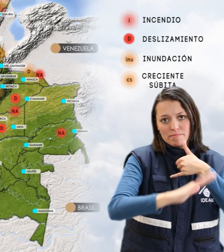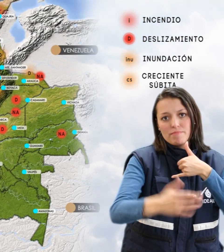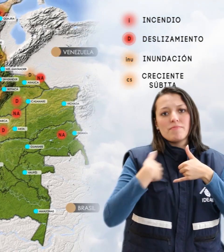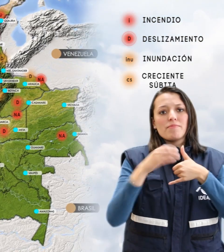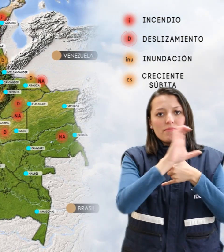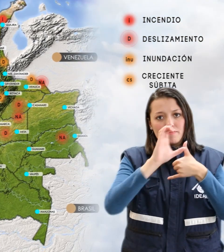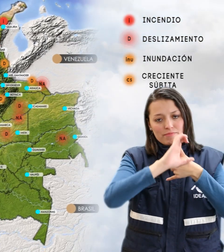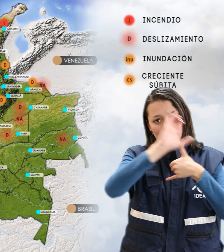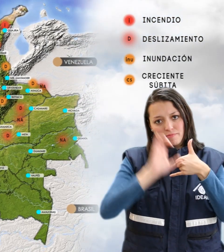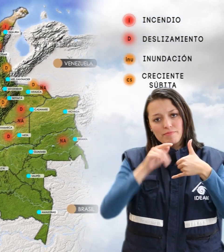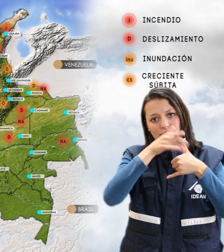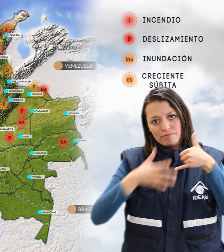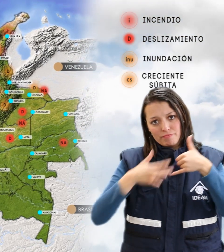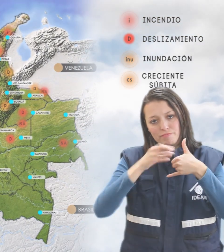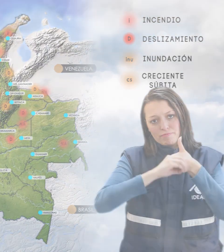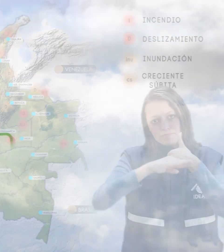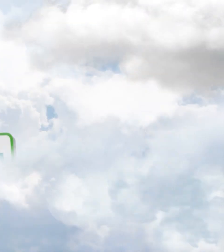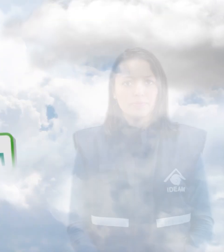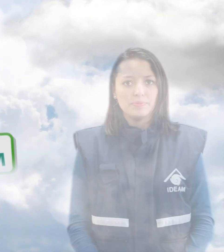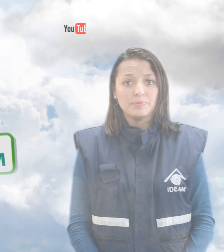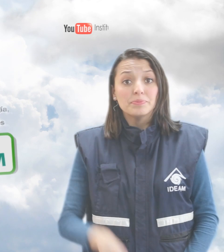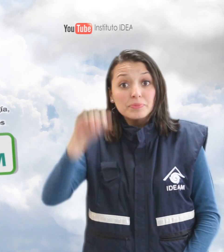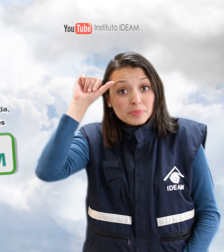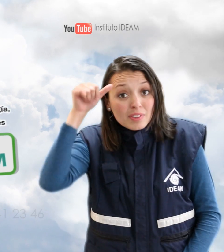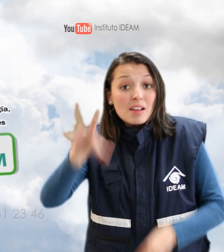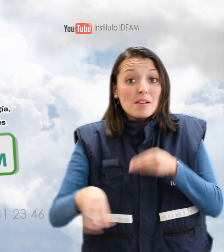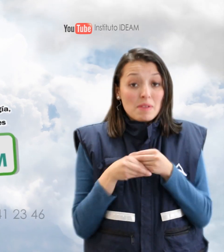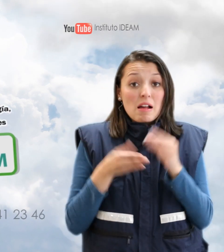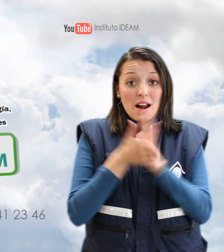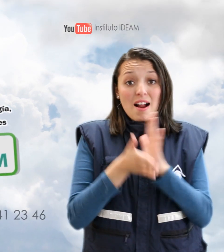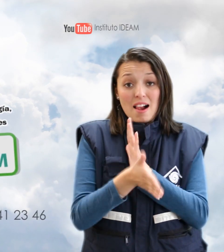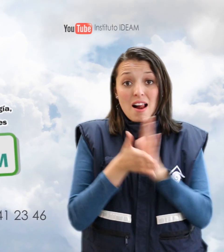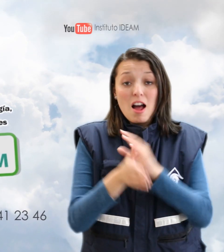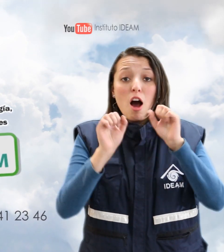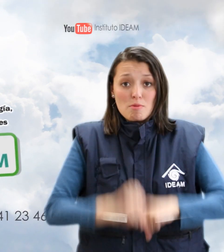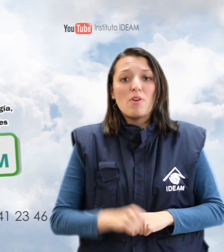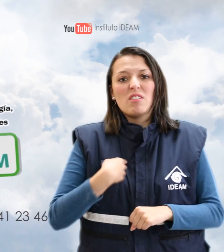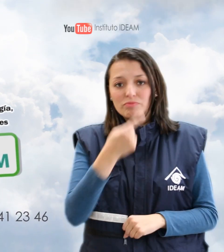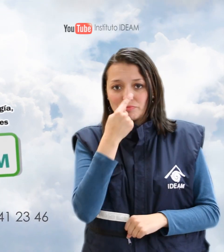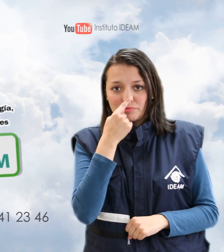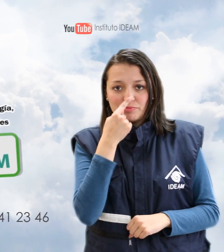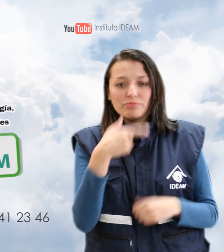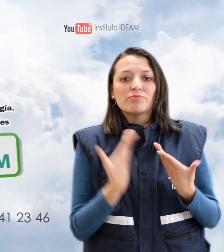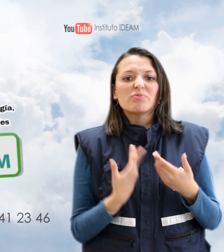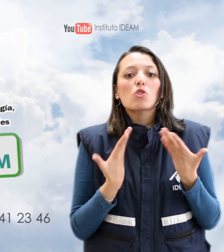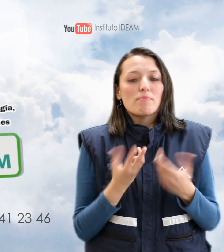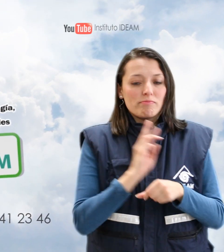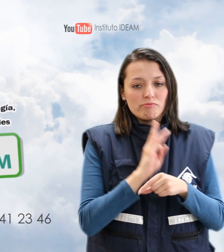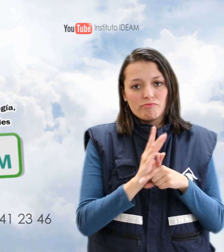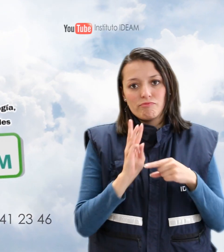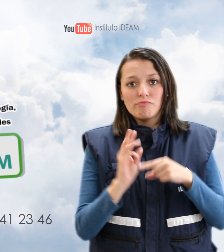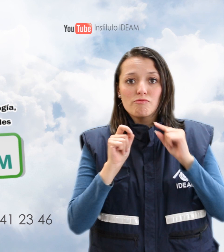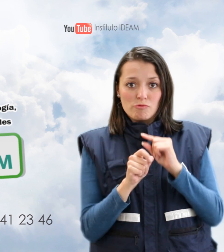Pacífica y Orinoquía. Recuerden que para mayor información pueden visitarnos en nuestra página web www